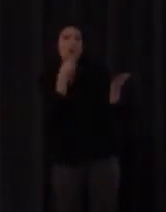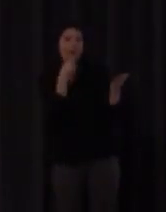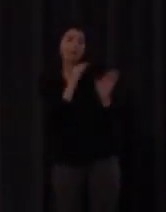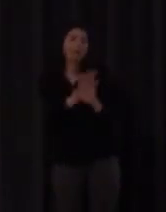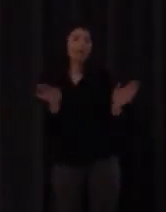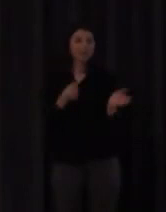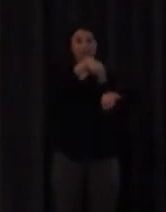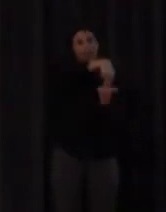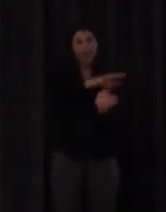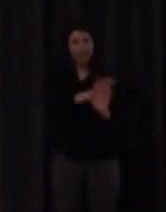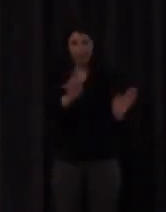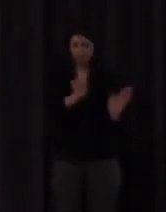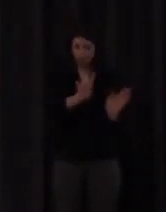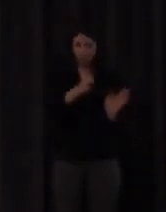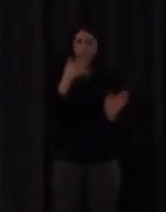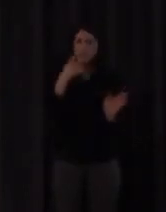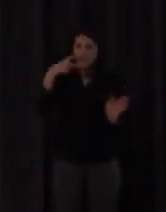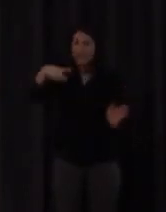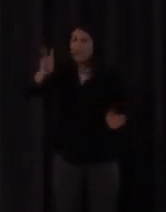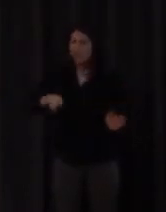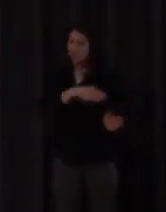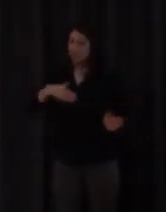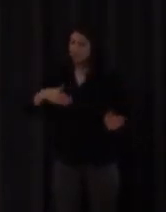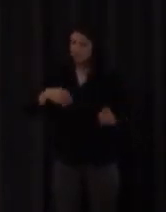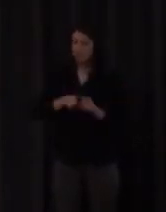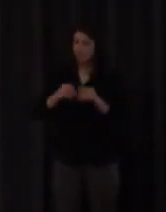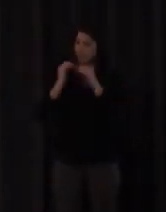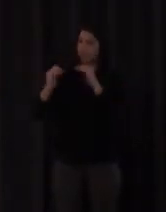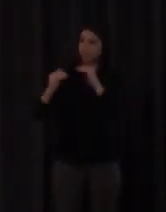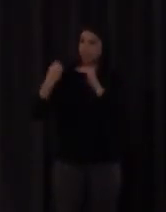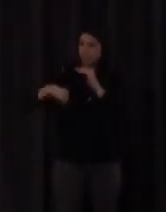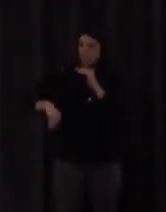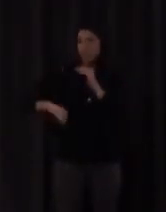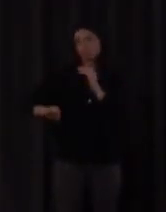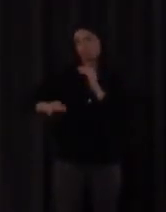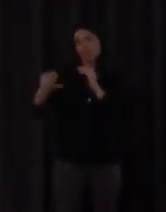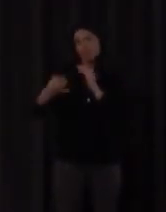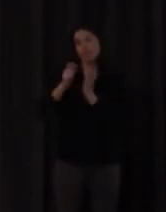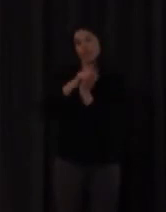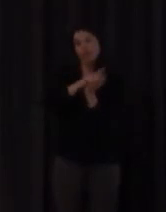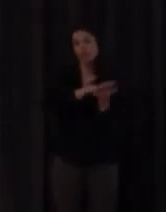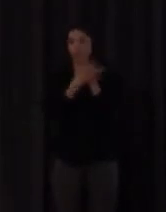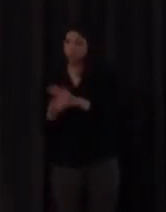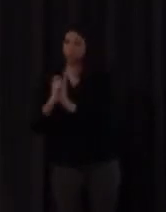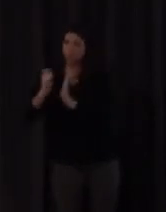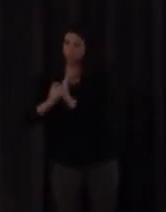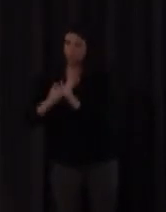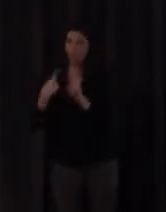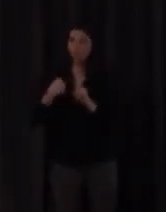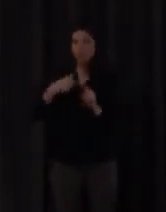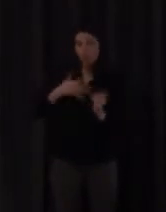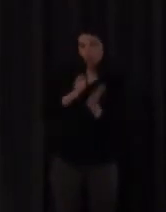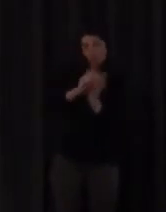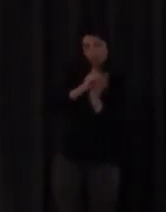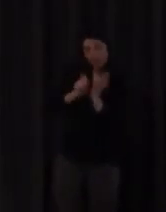que es mejorar su estatus para estandarizarlas para que yo pueda escribir y una persona que